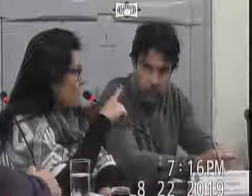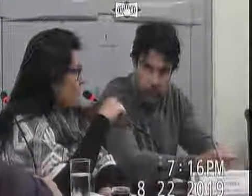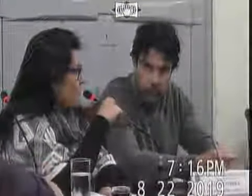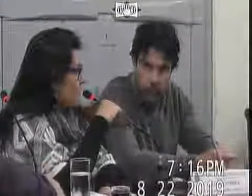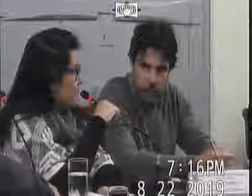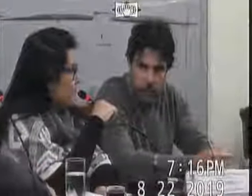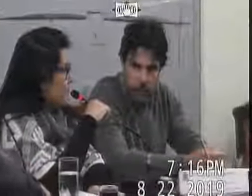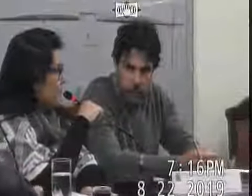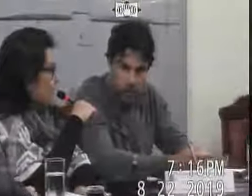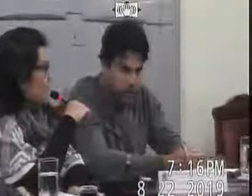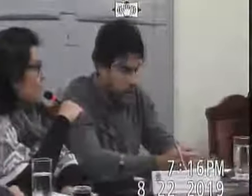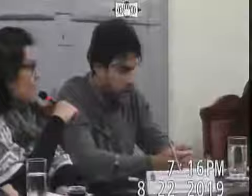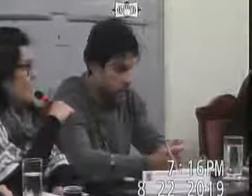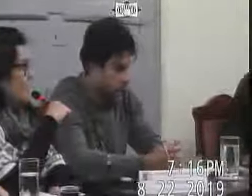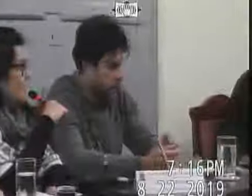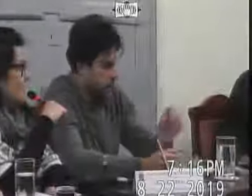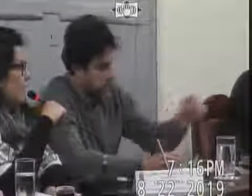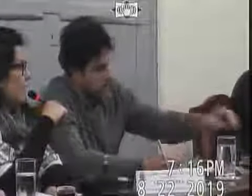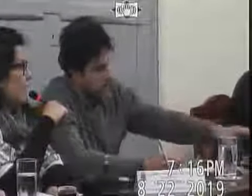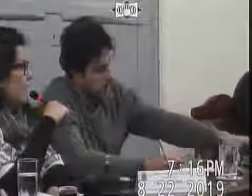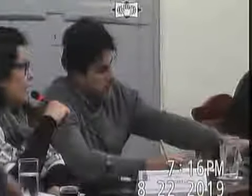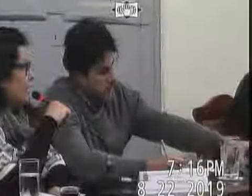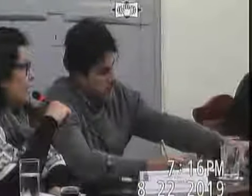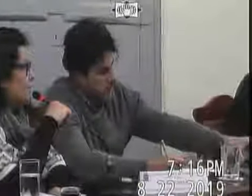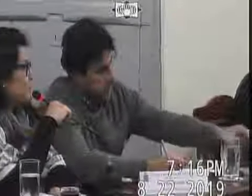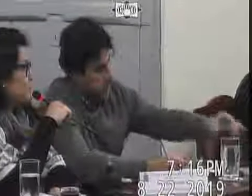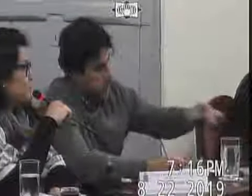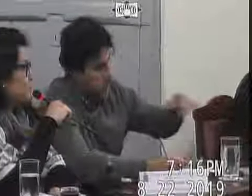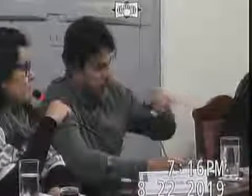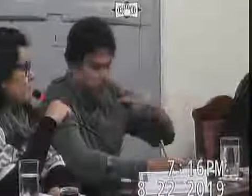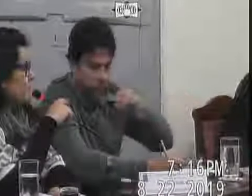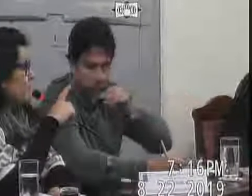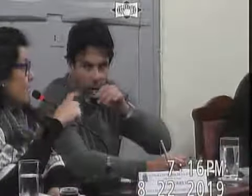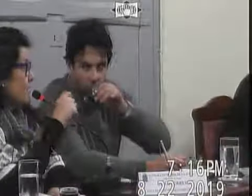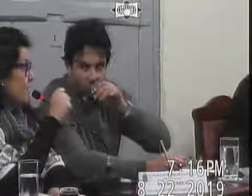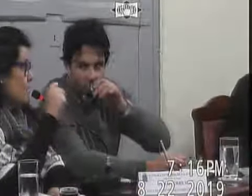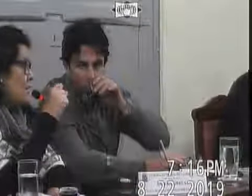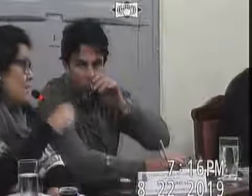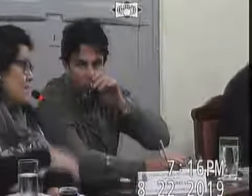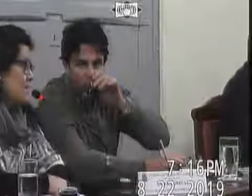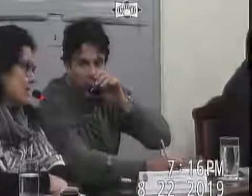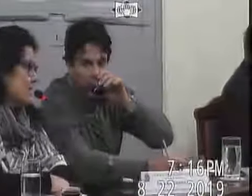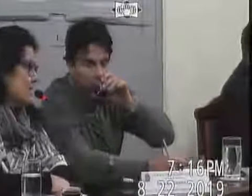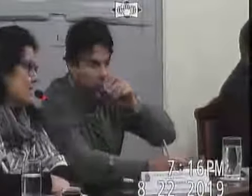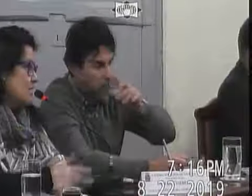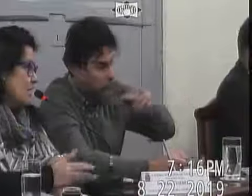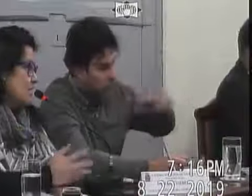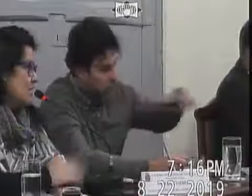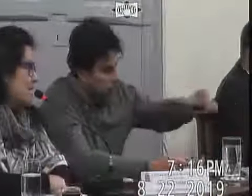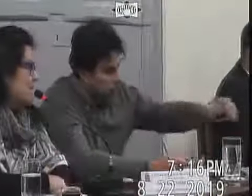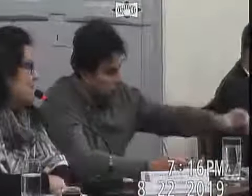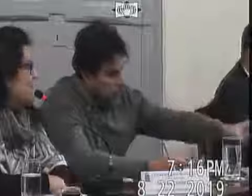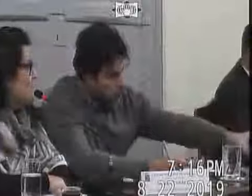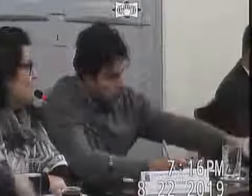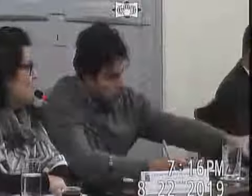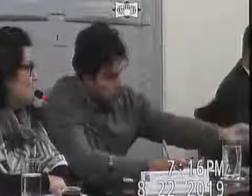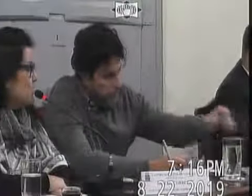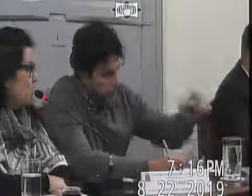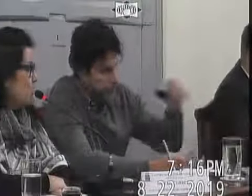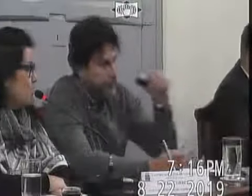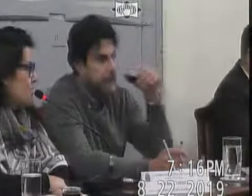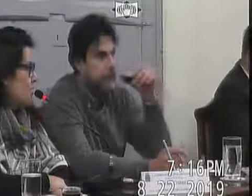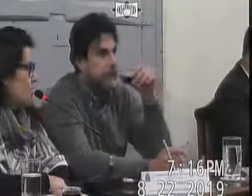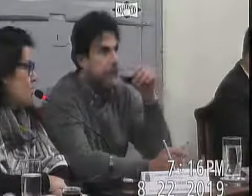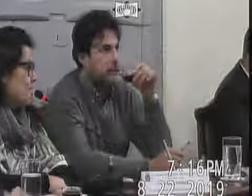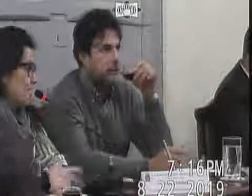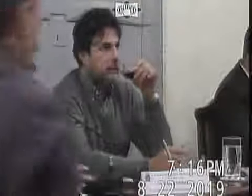aonde é é e com relação ao EJA né te agradecer pedido